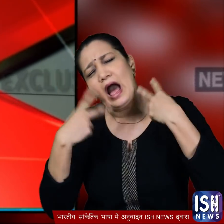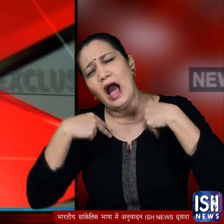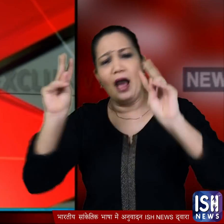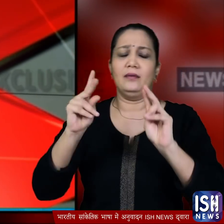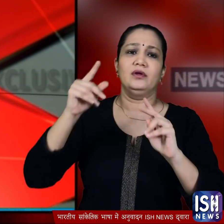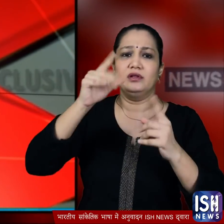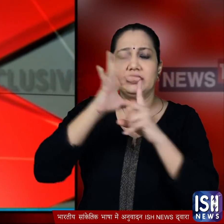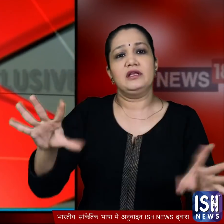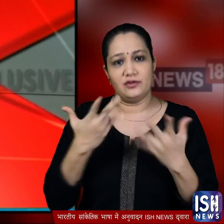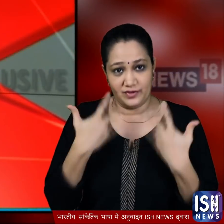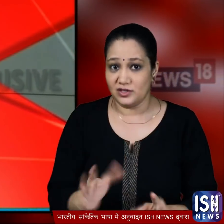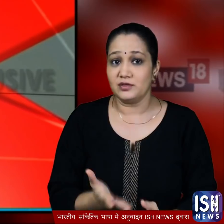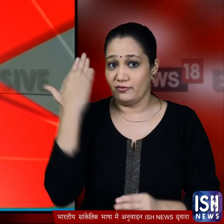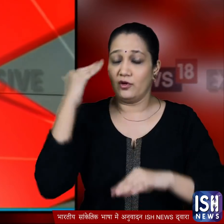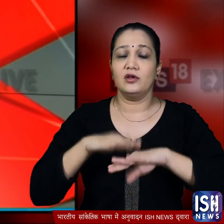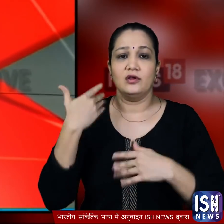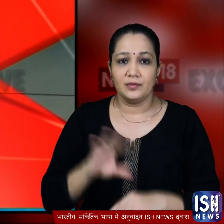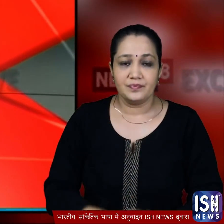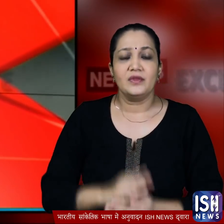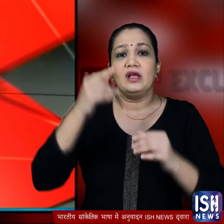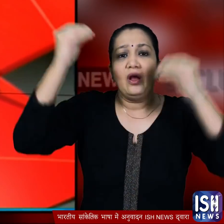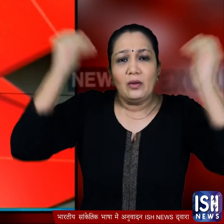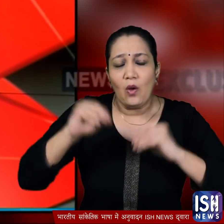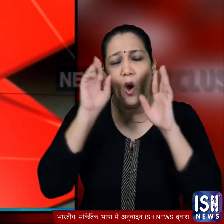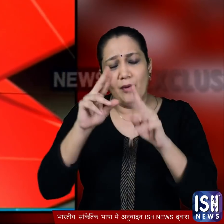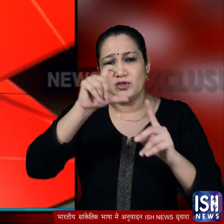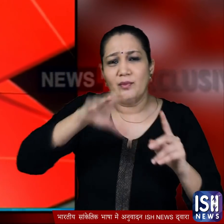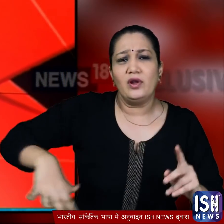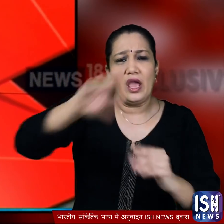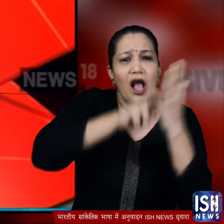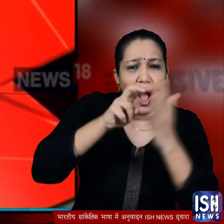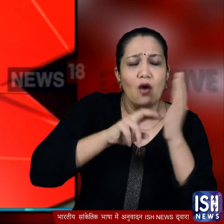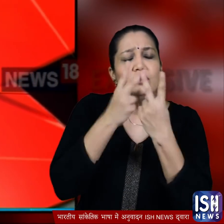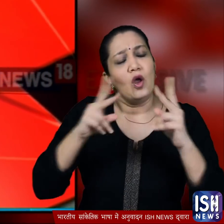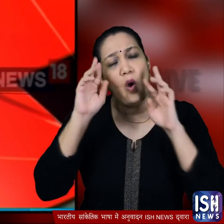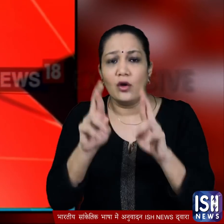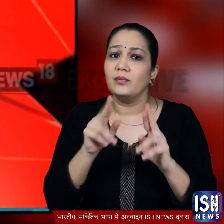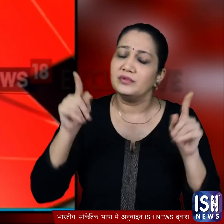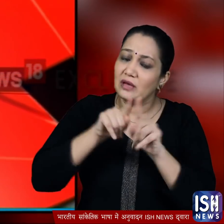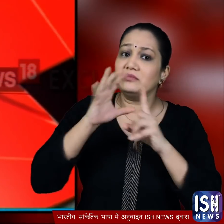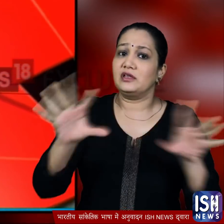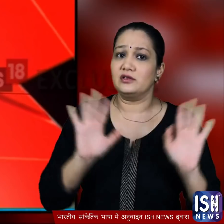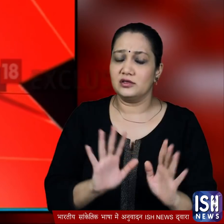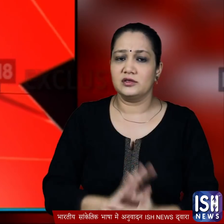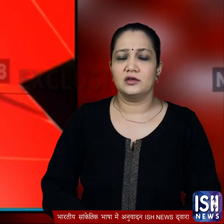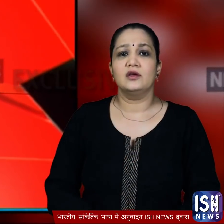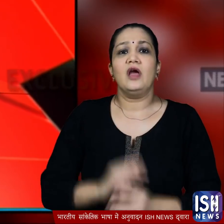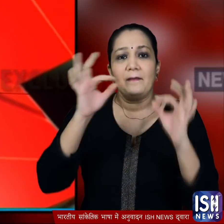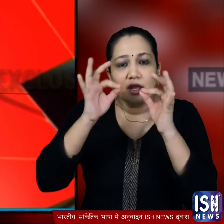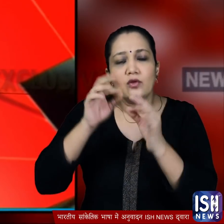तबाही मची थी जिसके बाद सही आशंका जताई जा रही थी कि बारिश के मौसम में चमोली के गाओं पर आफ़त तूट सकती जिसकी मार बेनुली जैसे